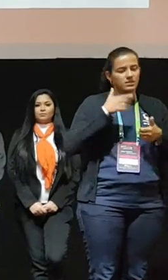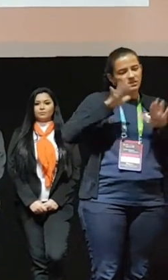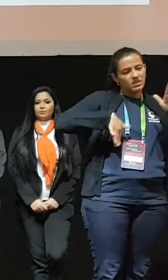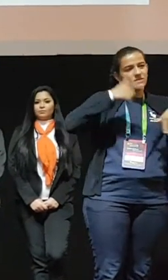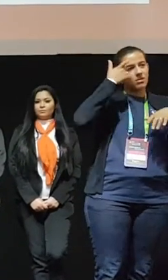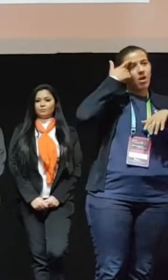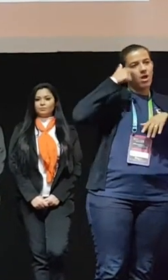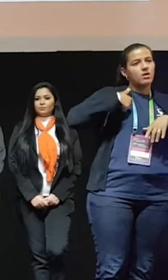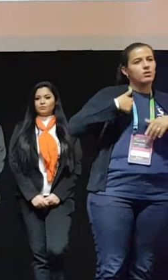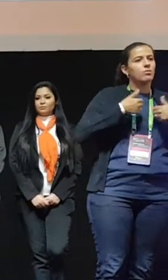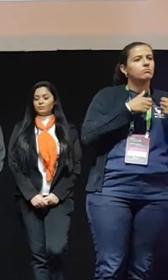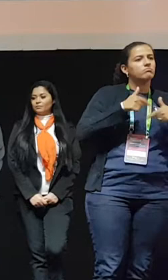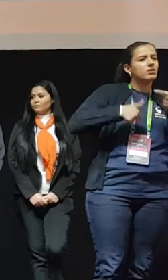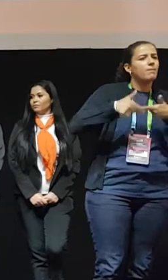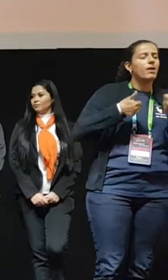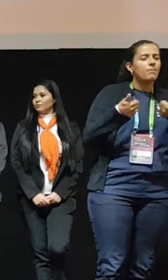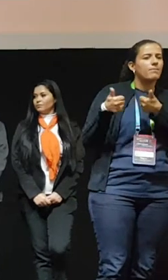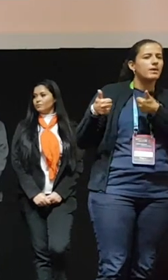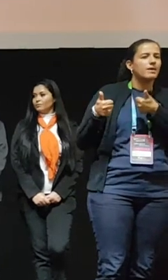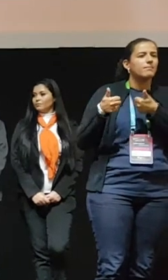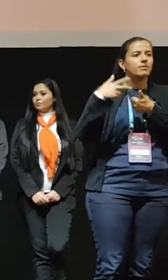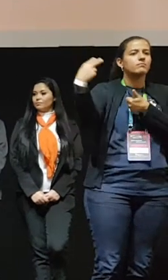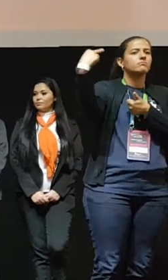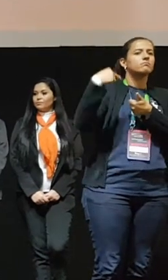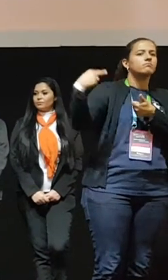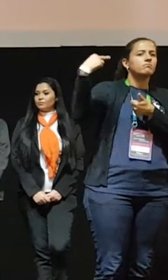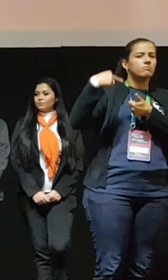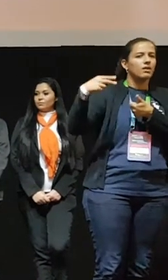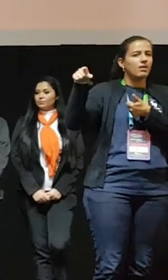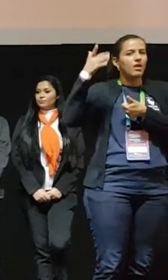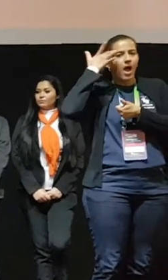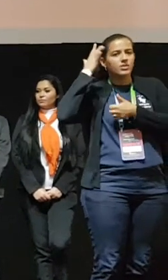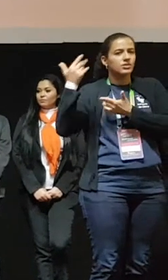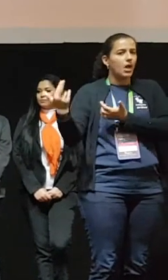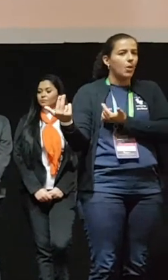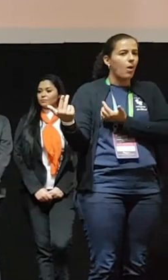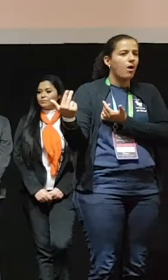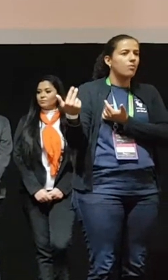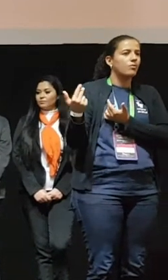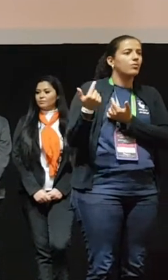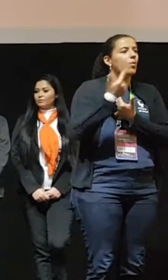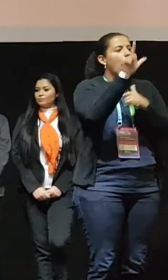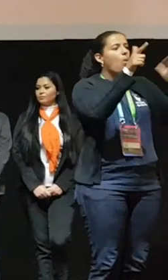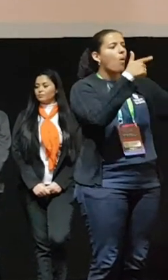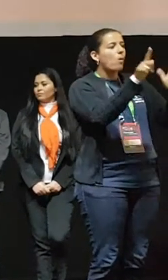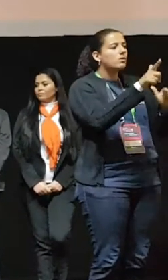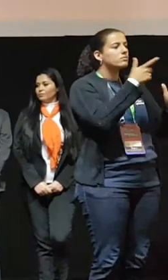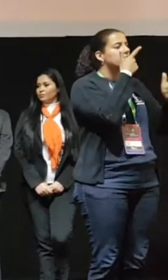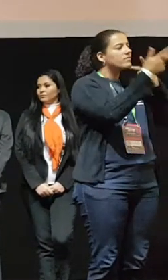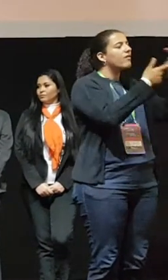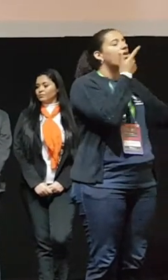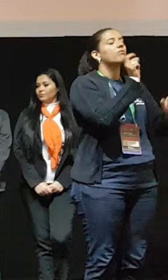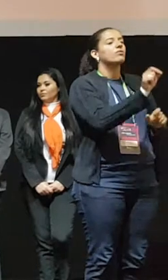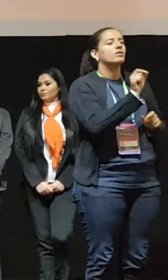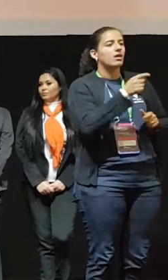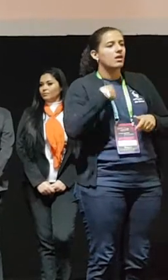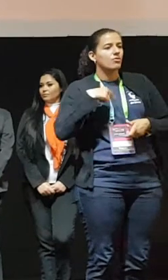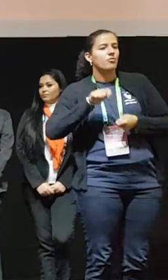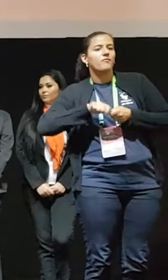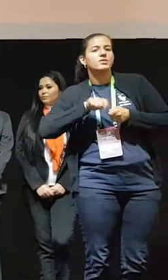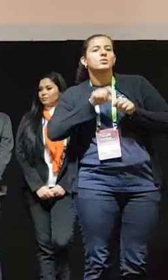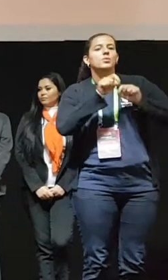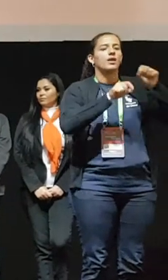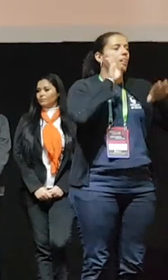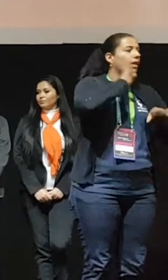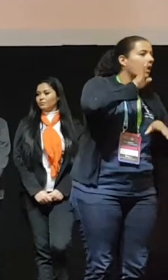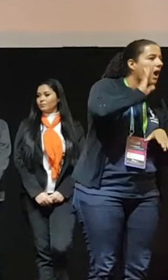essa prova do que os outros falam, do que a gente está fazendo, que é uma coisa boa,